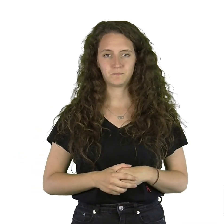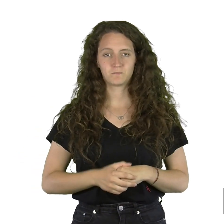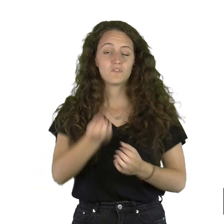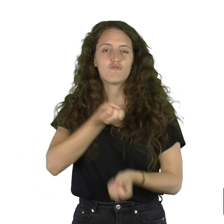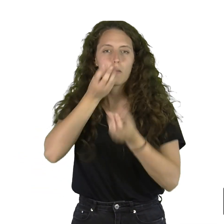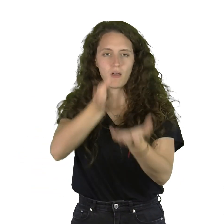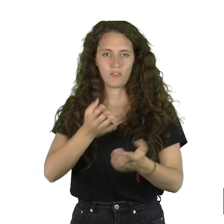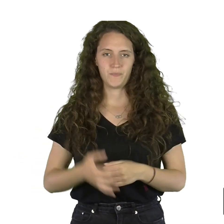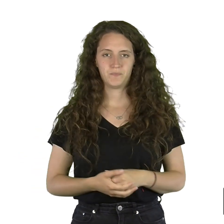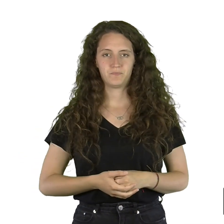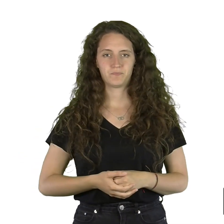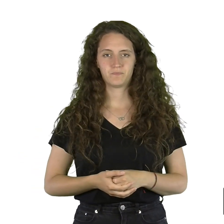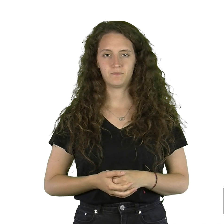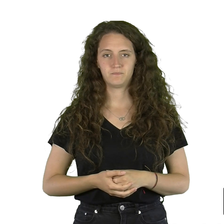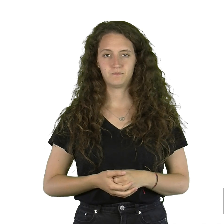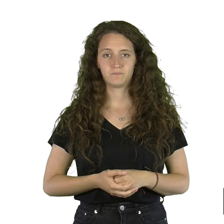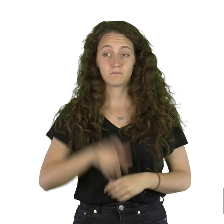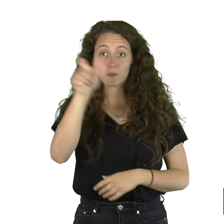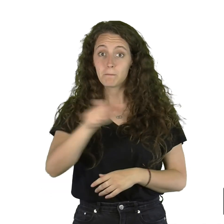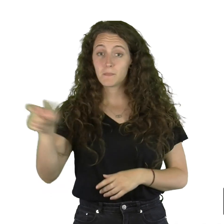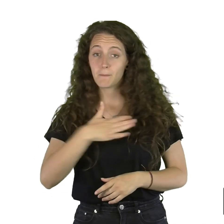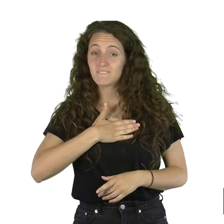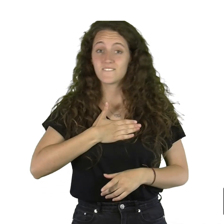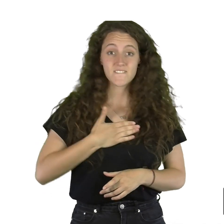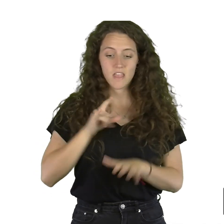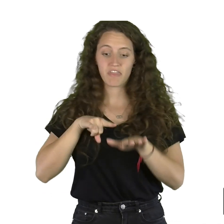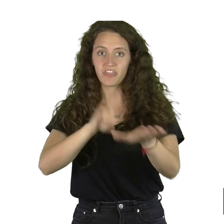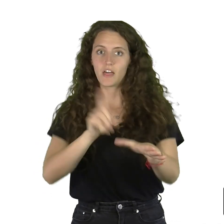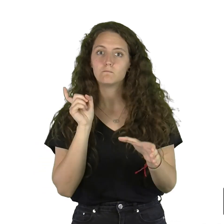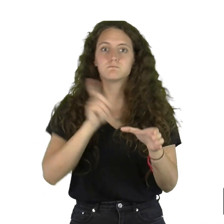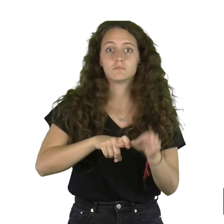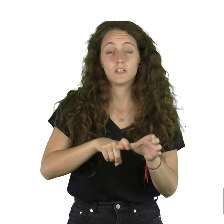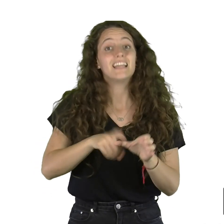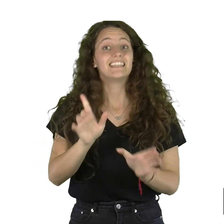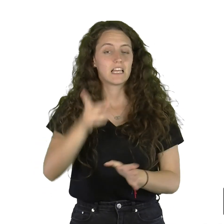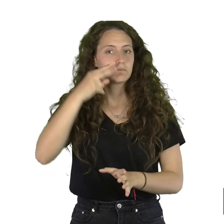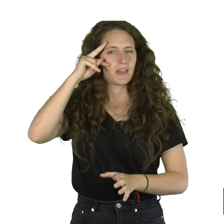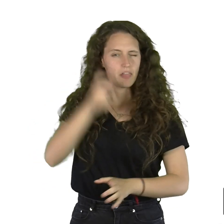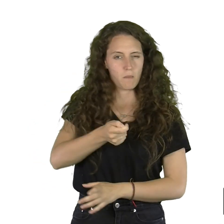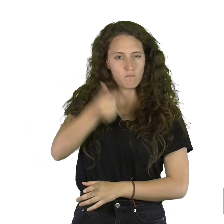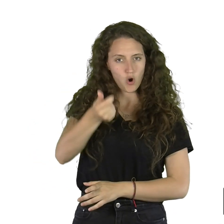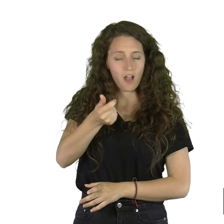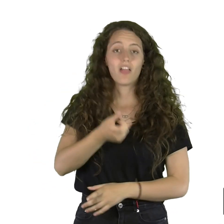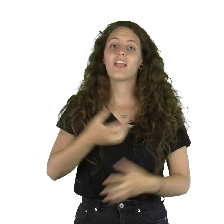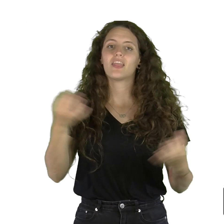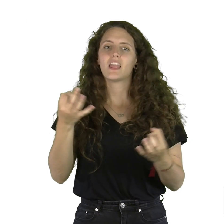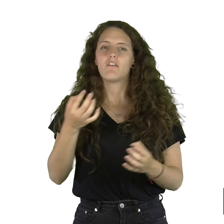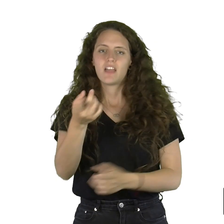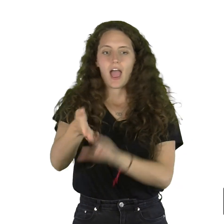Información Quien desee correr el encierro y tenga poca experiencia ha de informarse de las